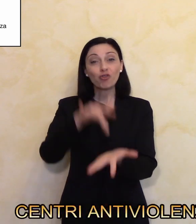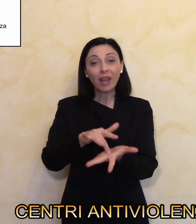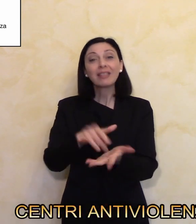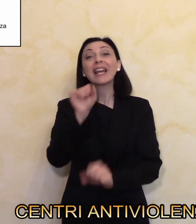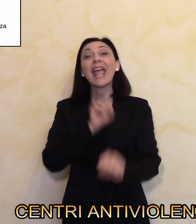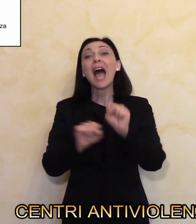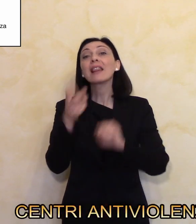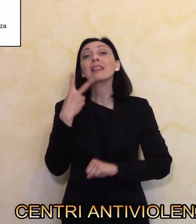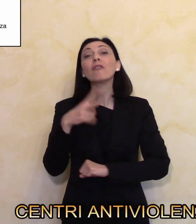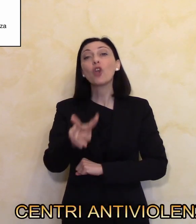antiviolenza.